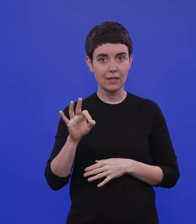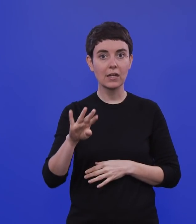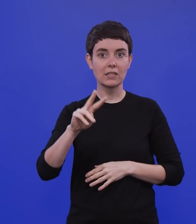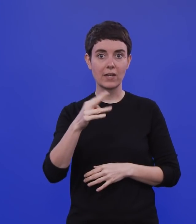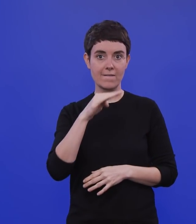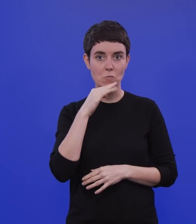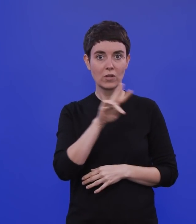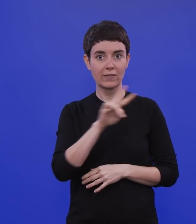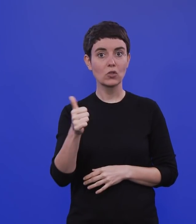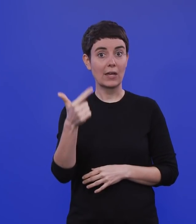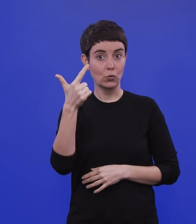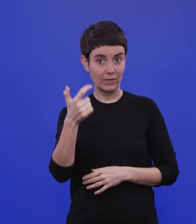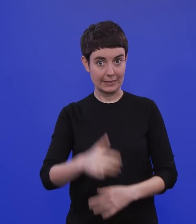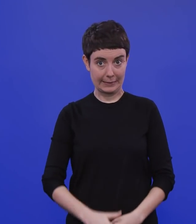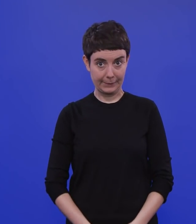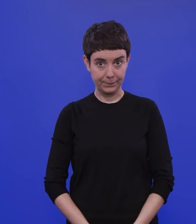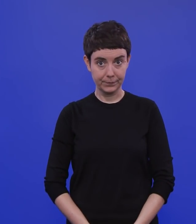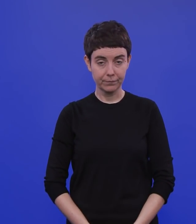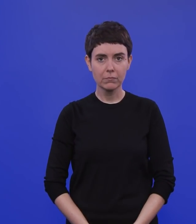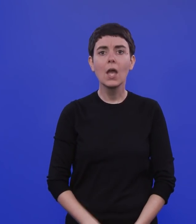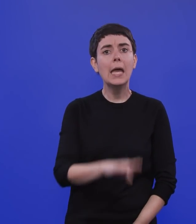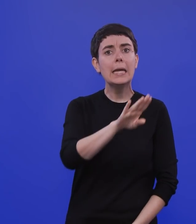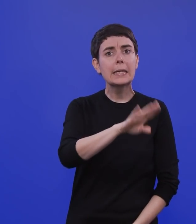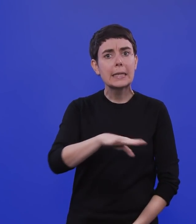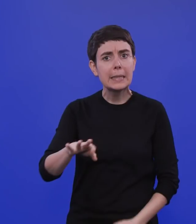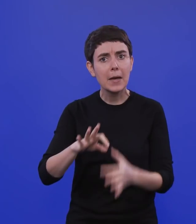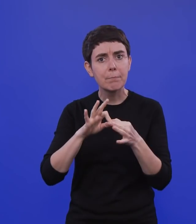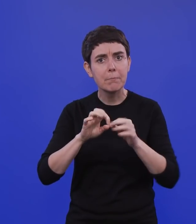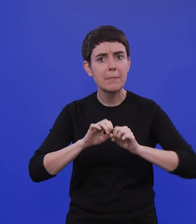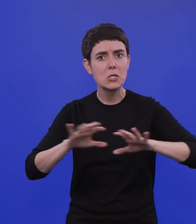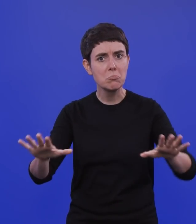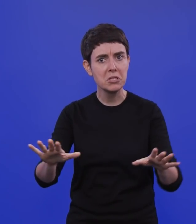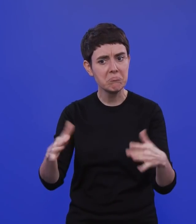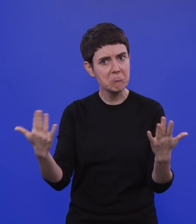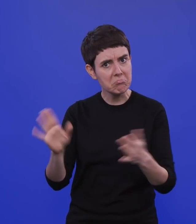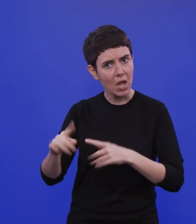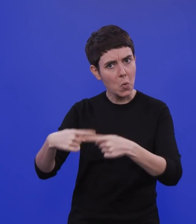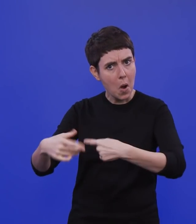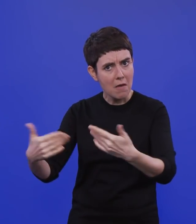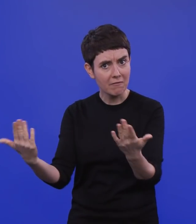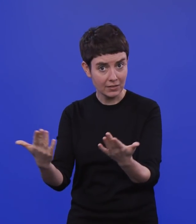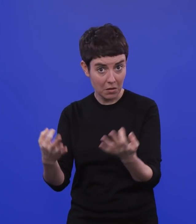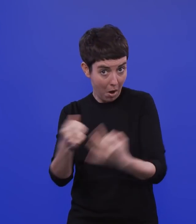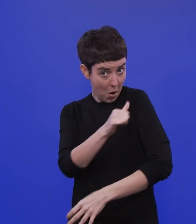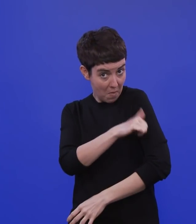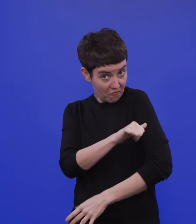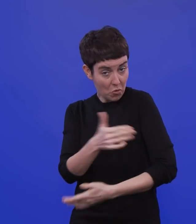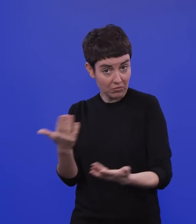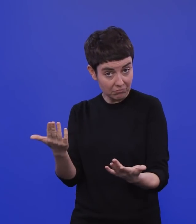Was ist mit Kindern epidemiologisch gesehen? Müssten sie nicht auch geimpft werden? Wir wollen den Begriff Herdenimmunität